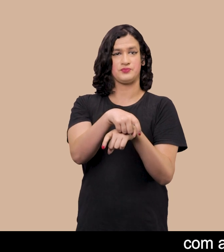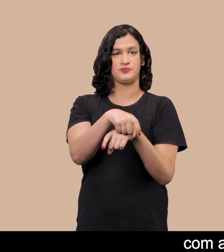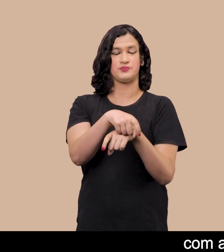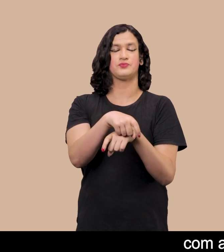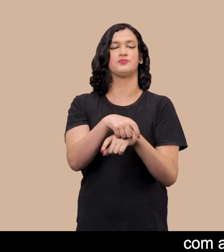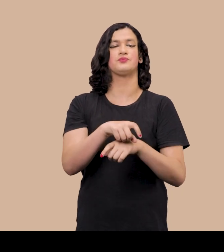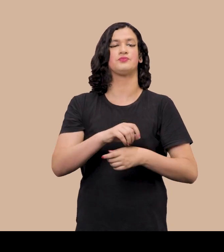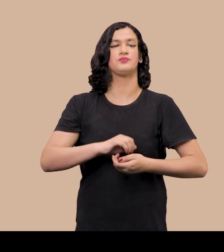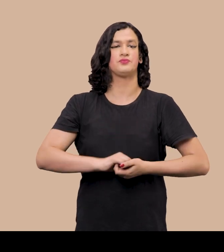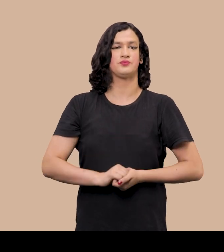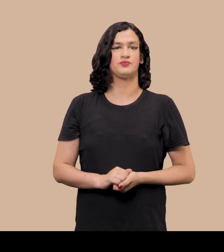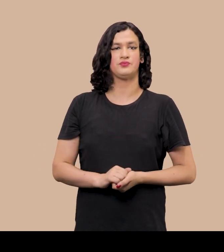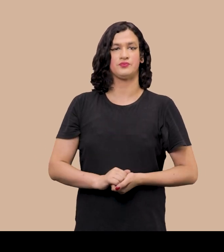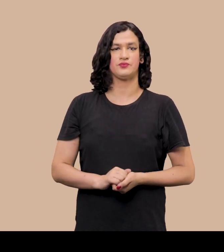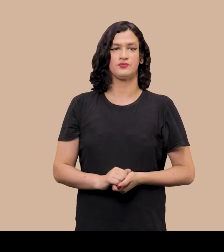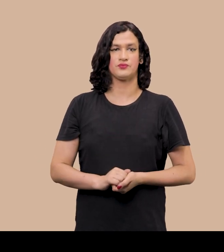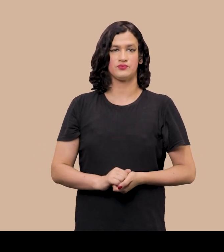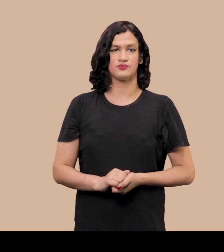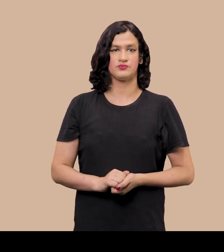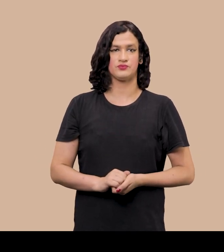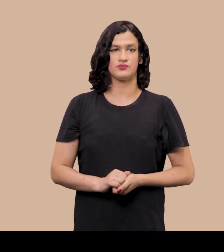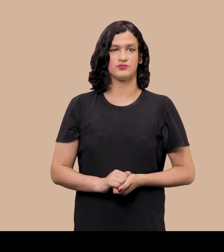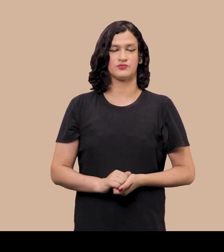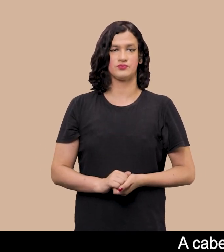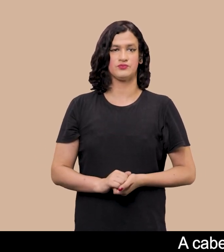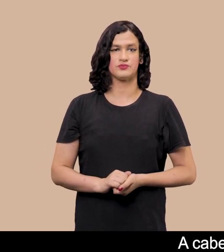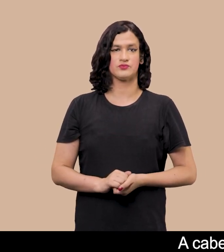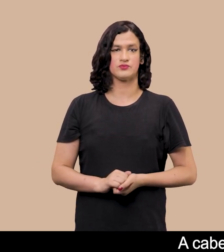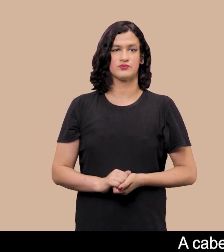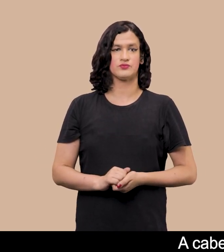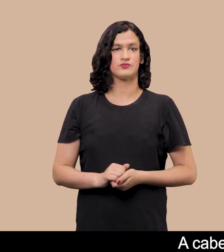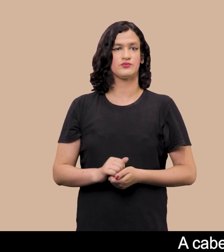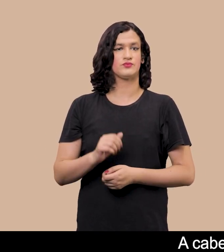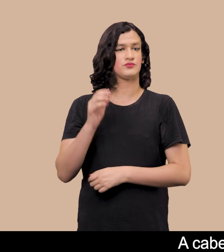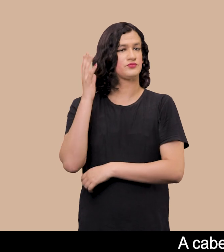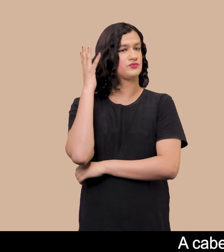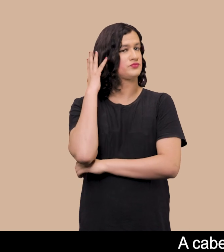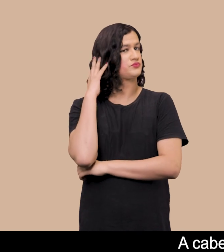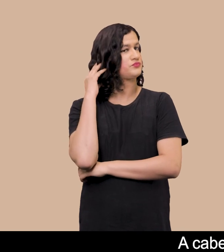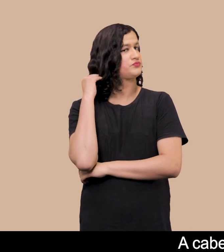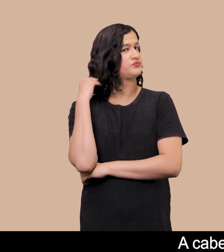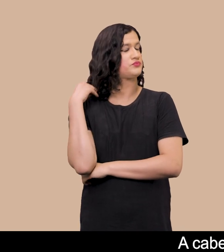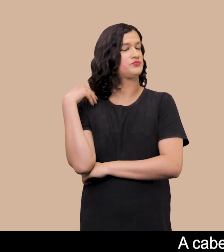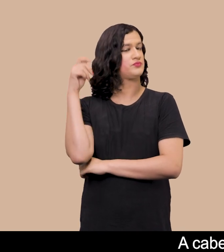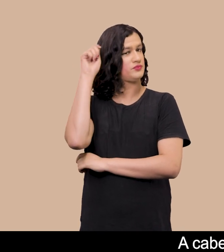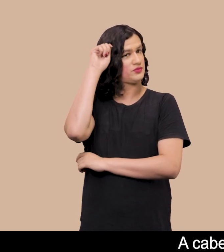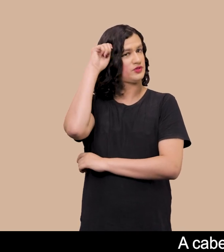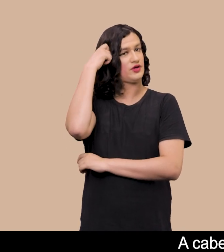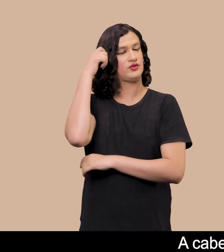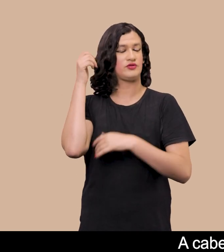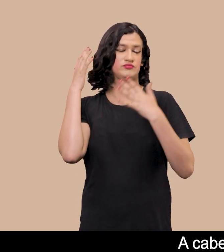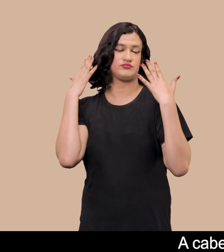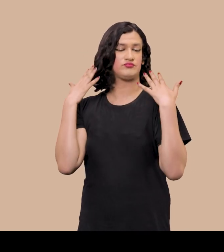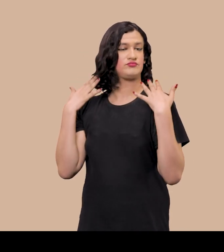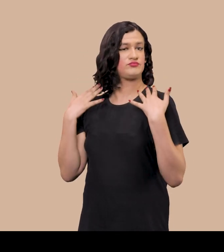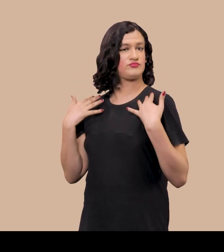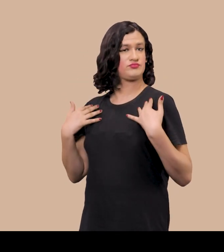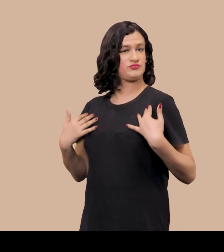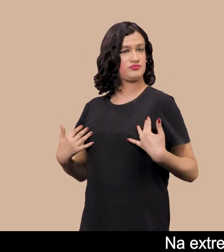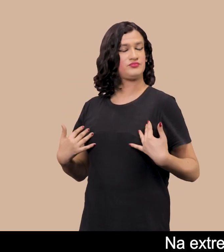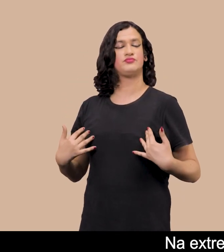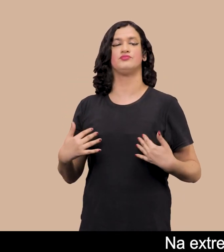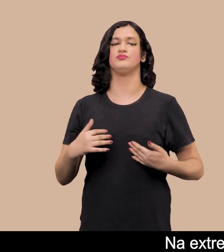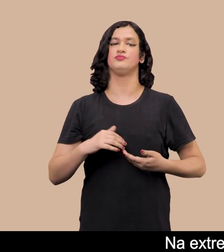esquerda esticada e os braços apoiados na perna A cabeça reclinada para a frente com cabelos pretos cobre o tronco